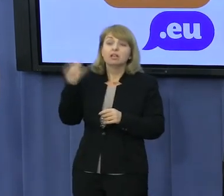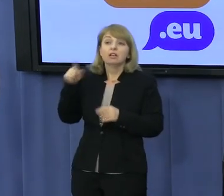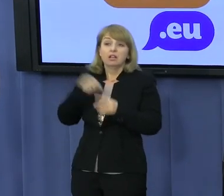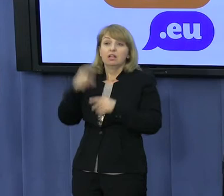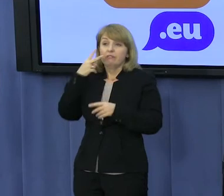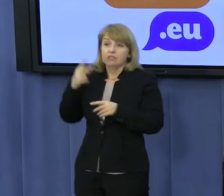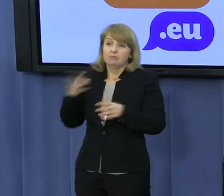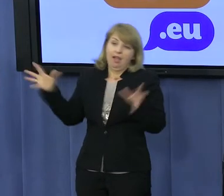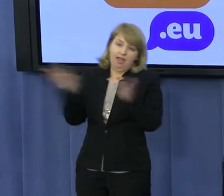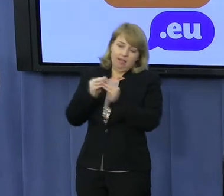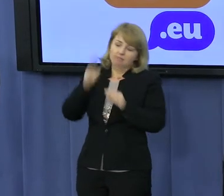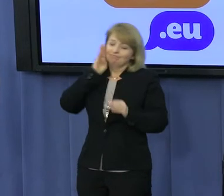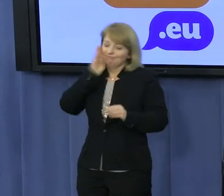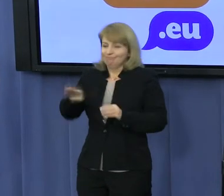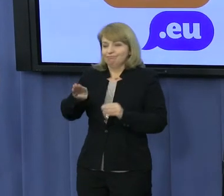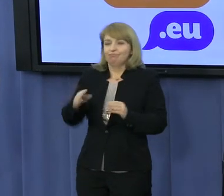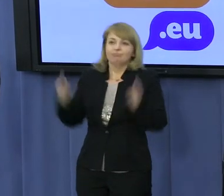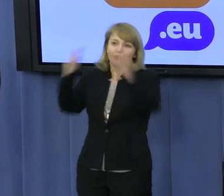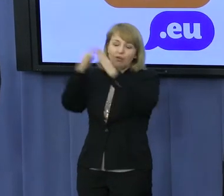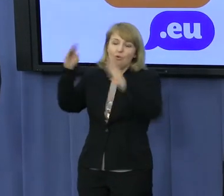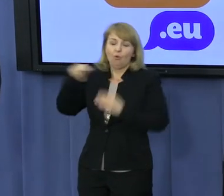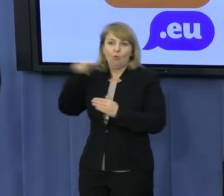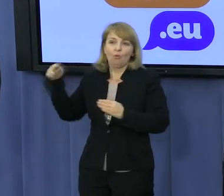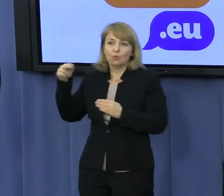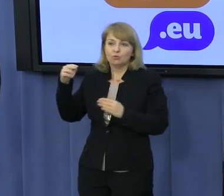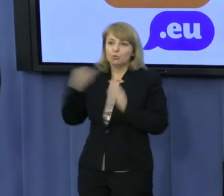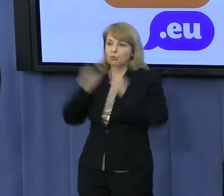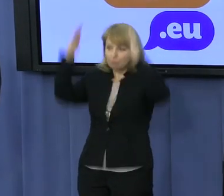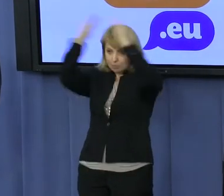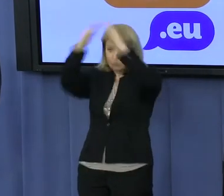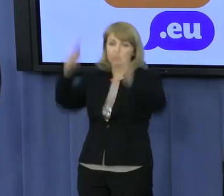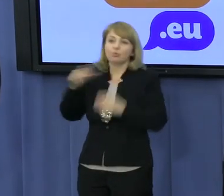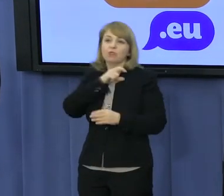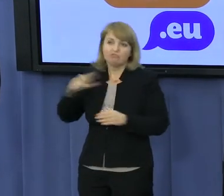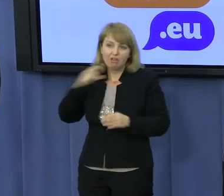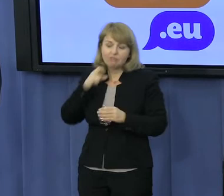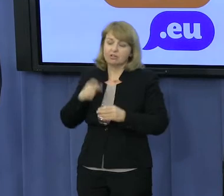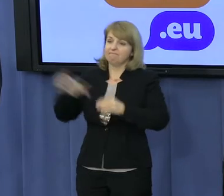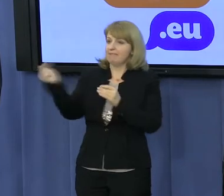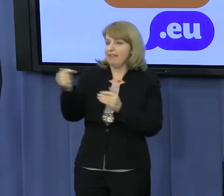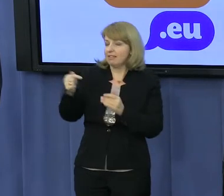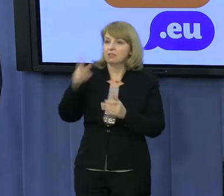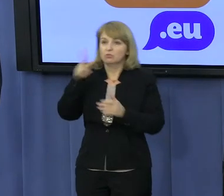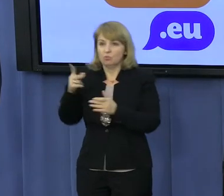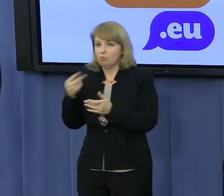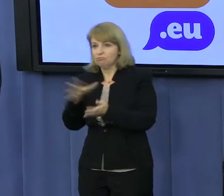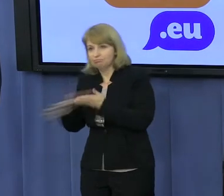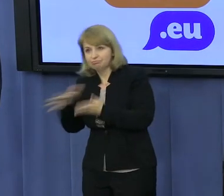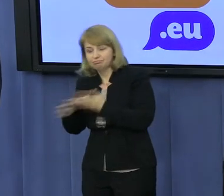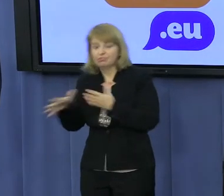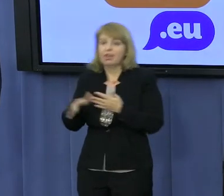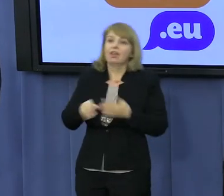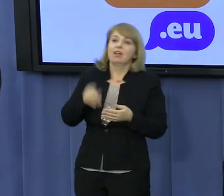zawsze Kościół katolicki. Stoją biskupi i stoi oczywiście interes to, czego ludzie nie wydadzą na zakupy w supermarketach.